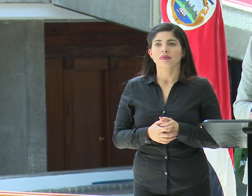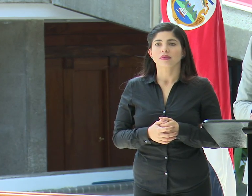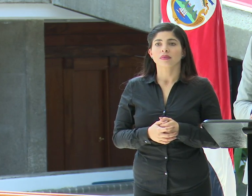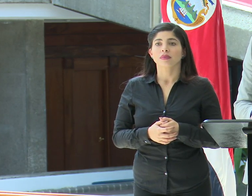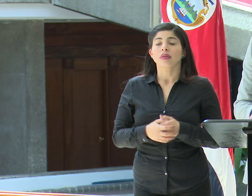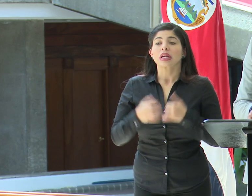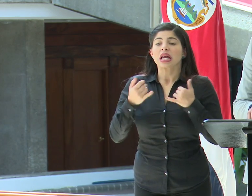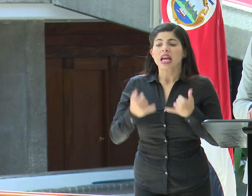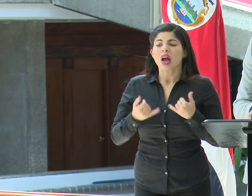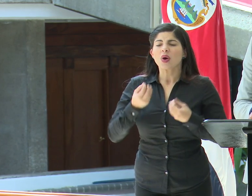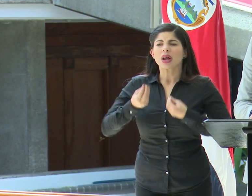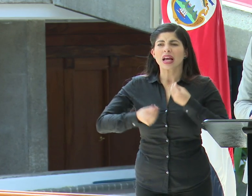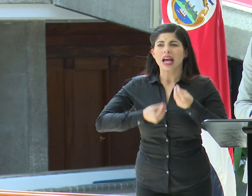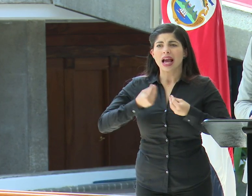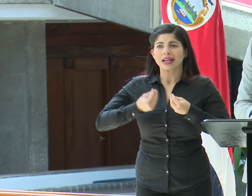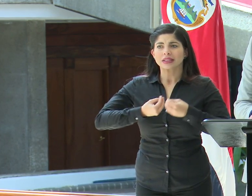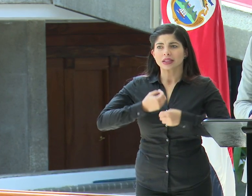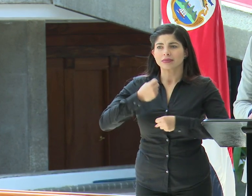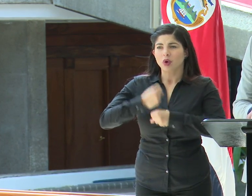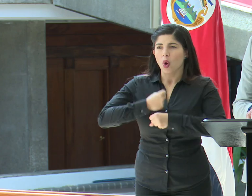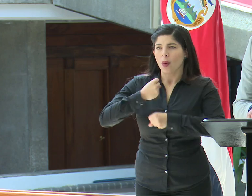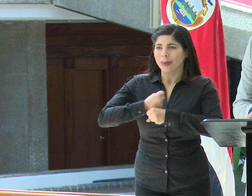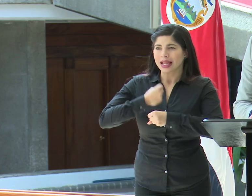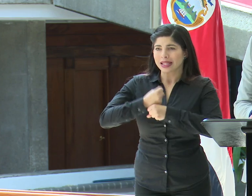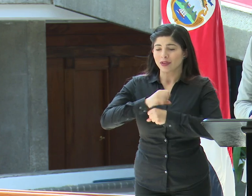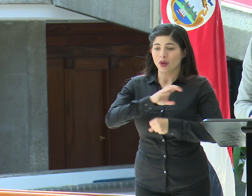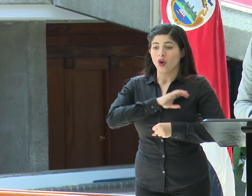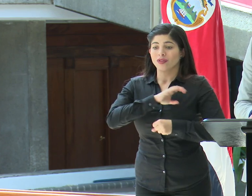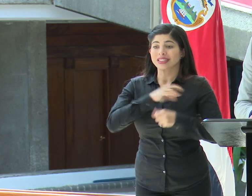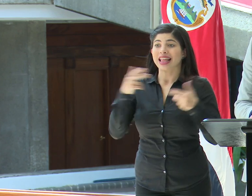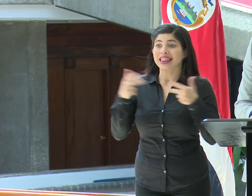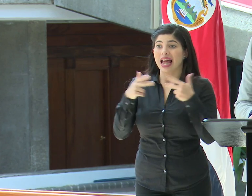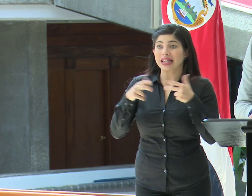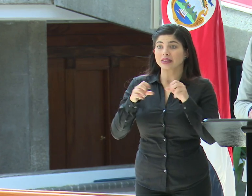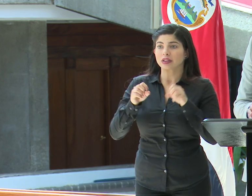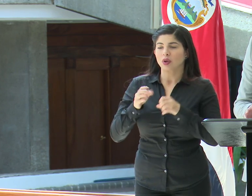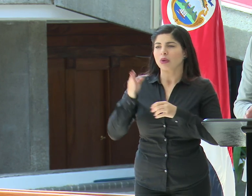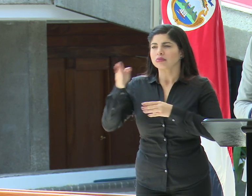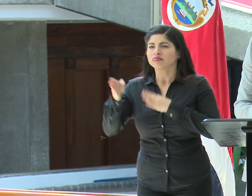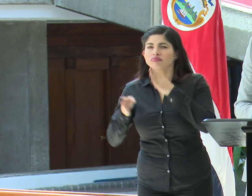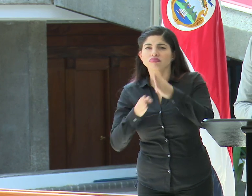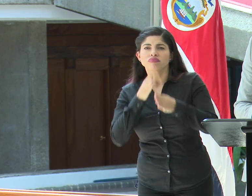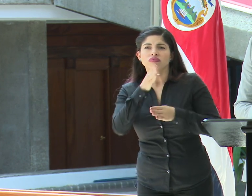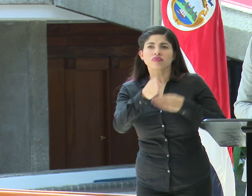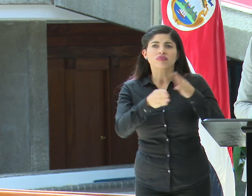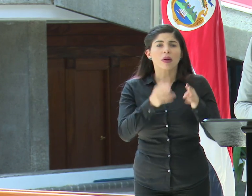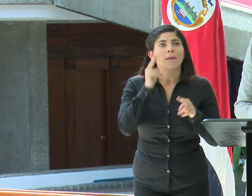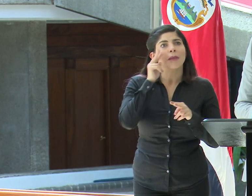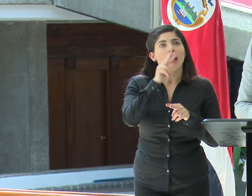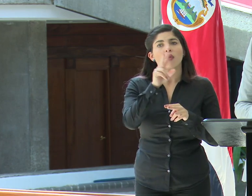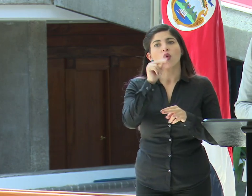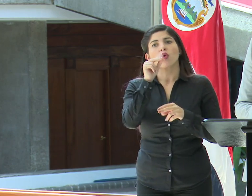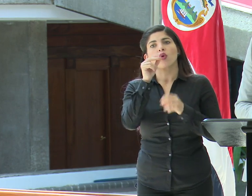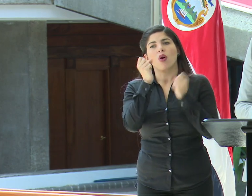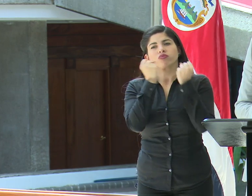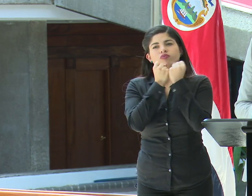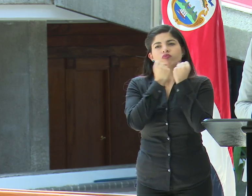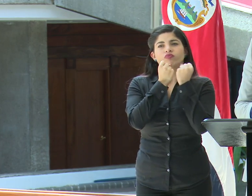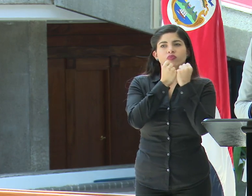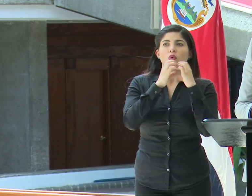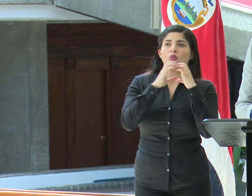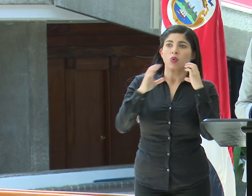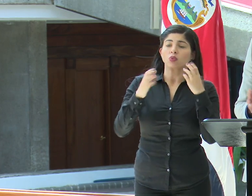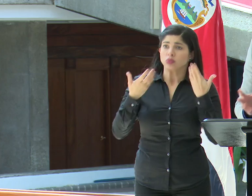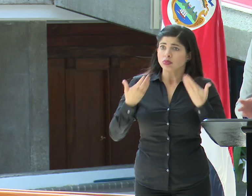y se están haciendo operativos por parte de oficiales de tránsito para verificar que no haya sobresaturación de los